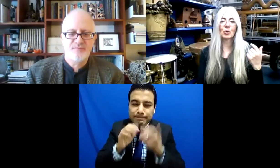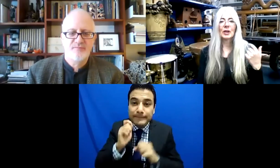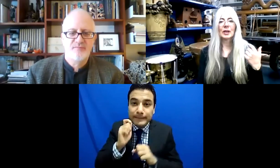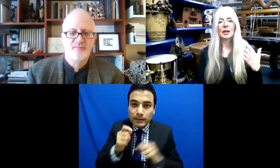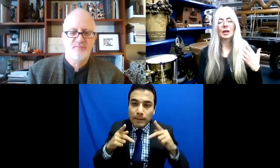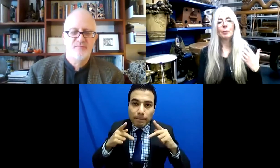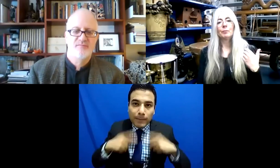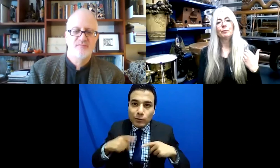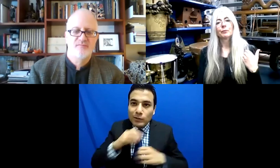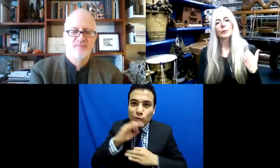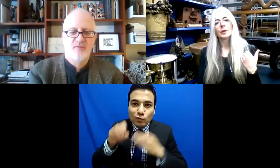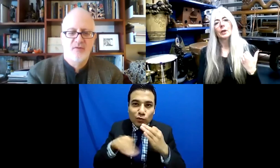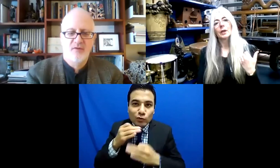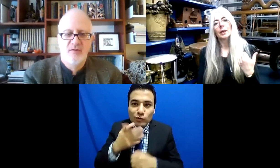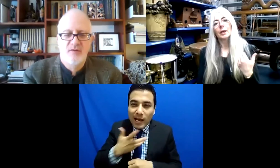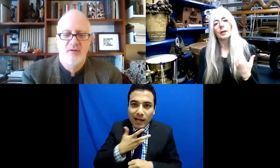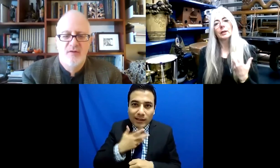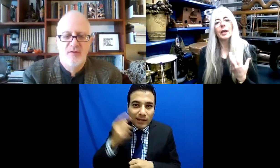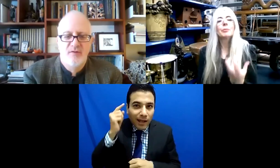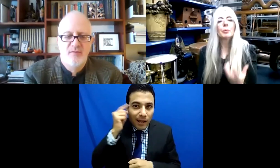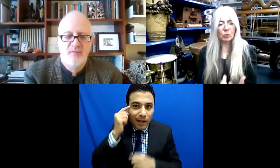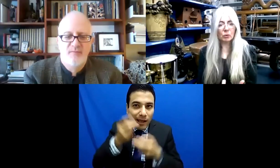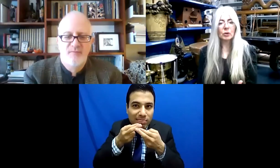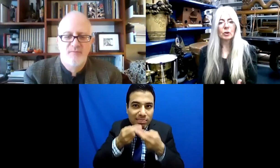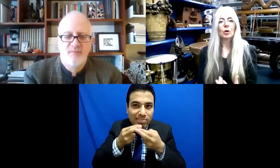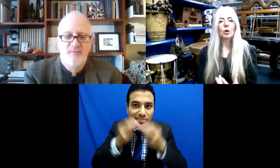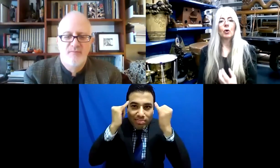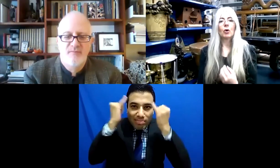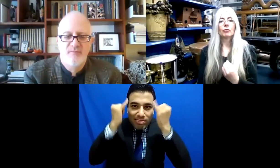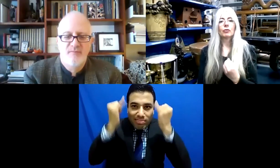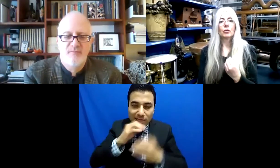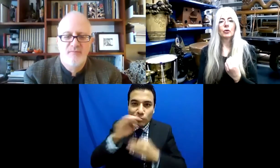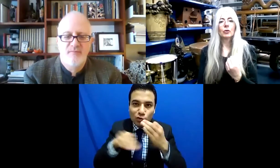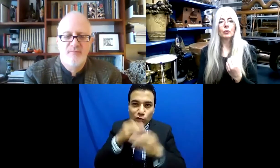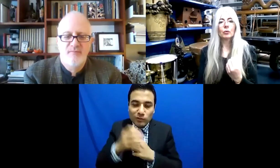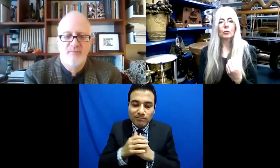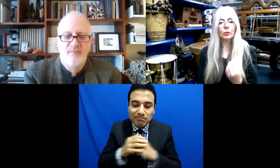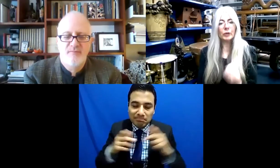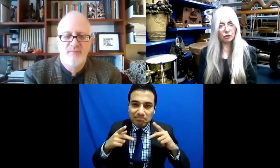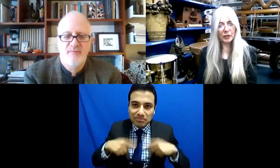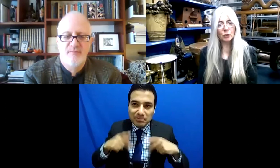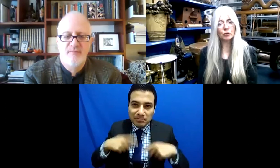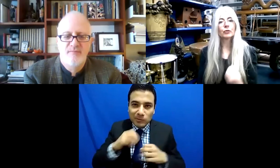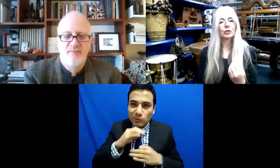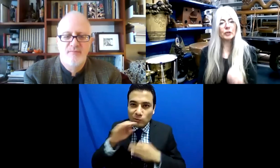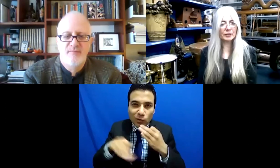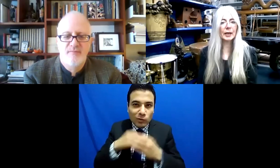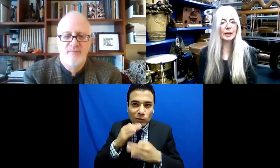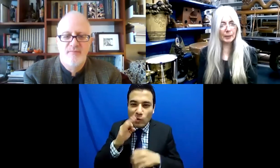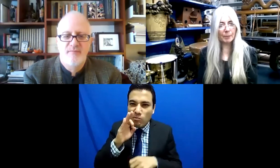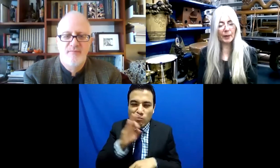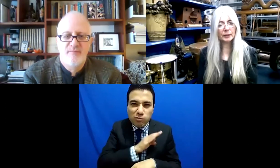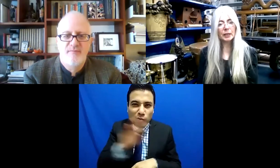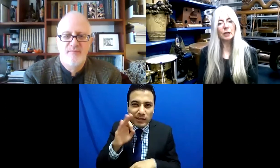imaginaciones. Todos somos capaces de crear